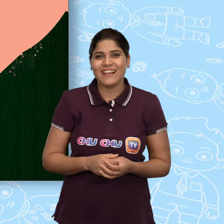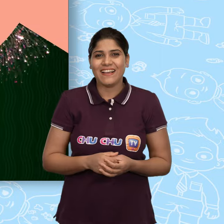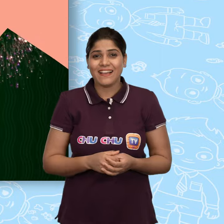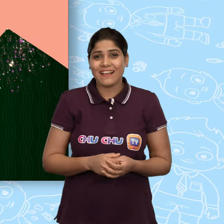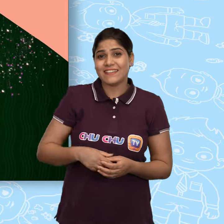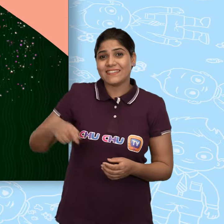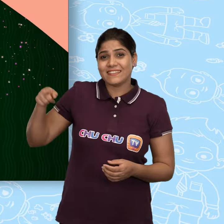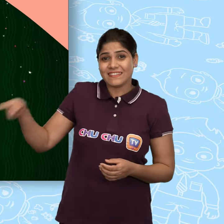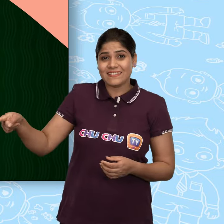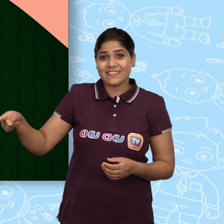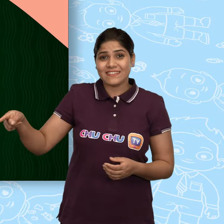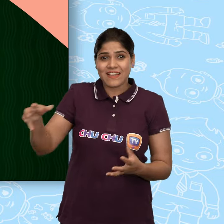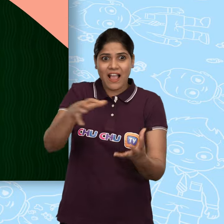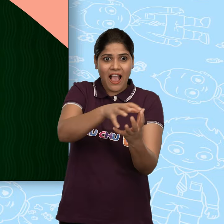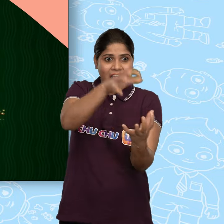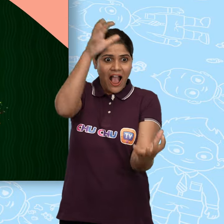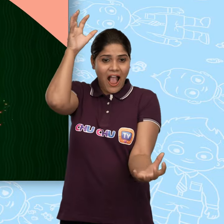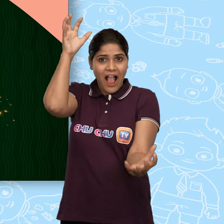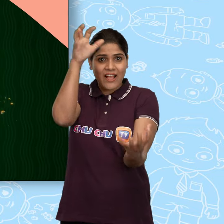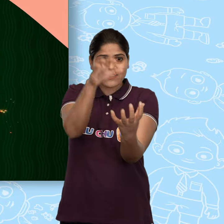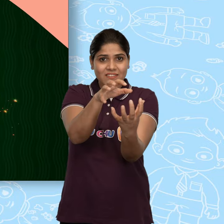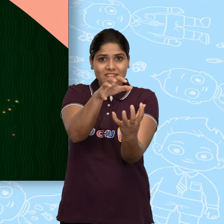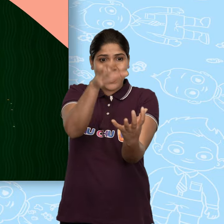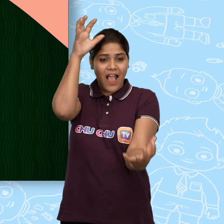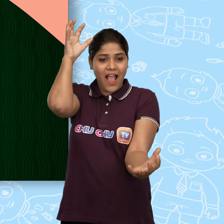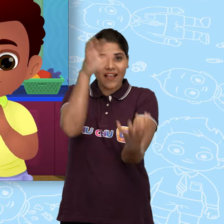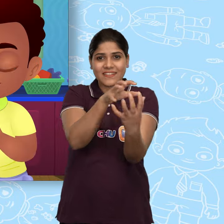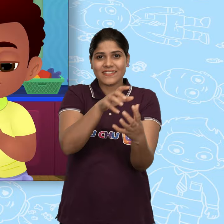ये है एक दर्याई गोड़ा ये